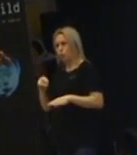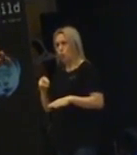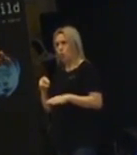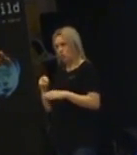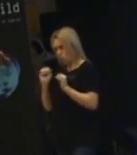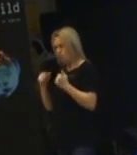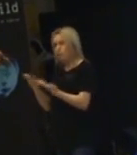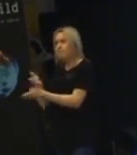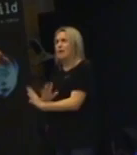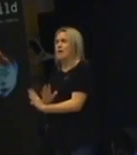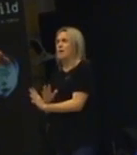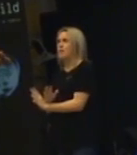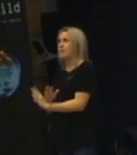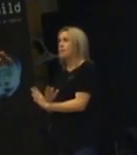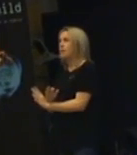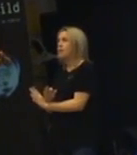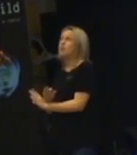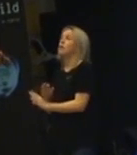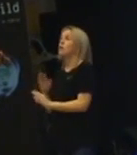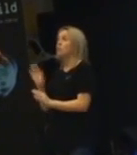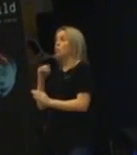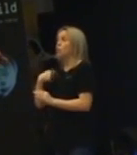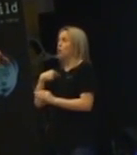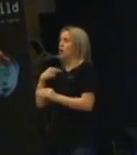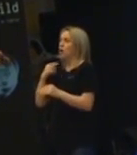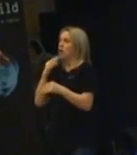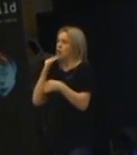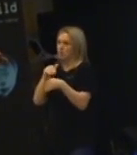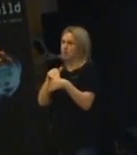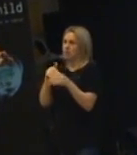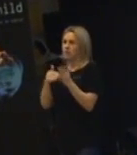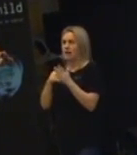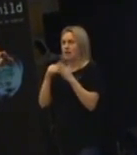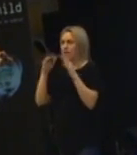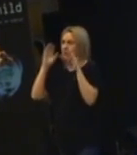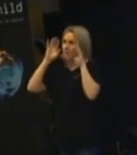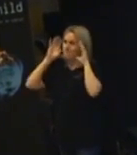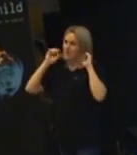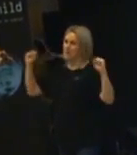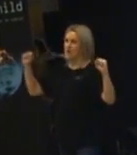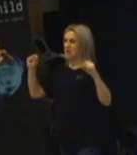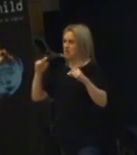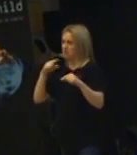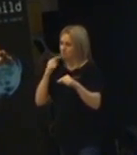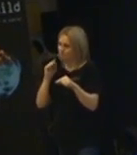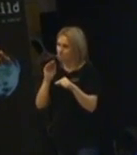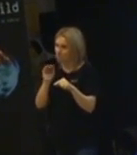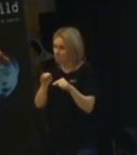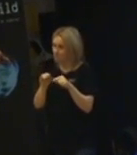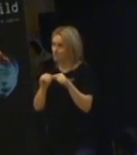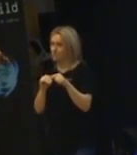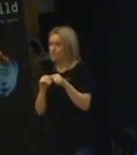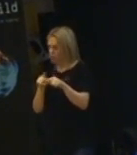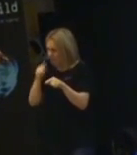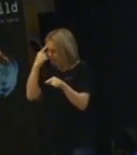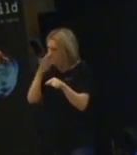Man måste ju få vila. Och då säger jag till Pippi Långström. Vi ska ta det också alldeles som en stund. jag säger till Pippi Långström. Pippi Långström. Tänk